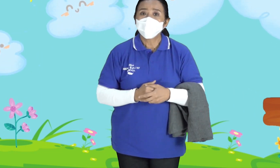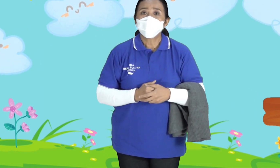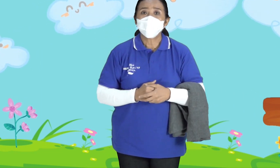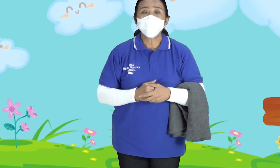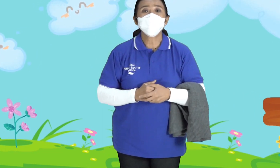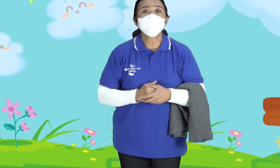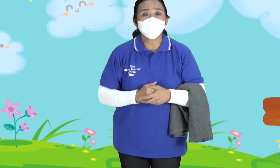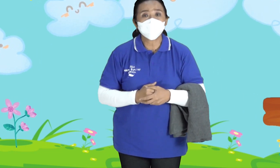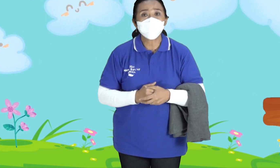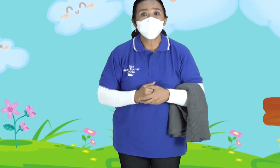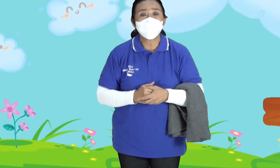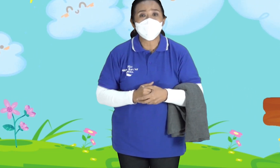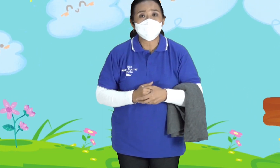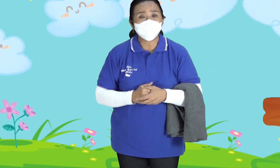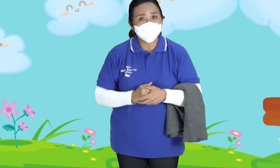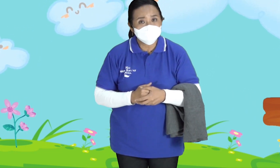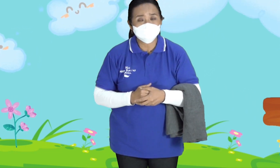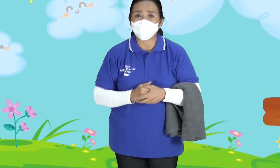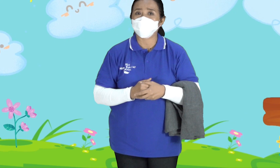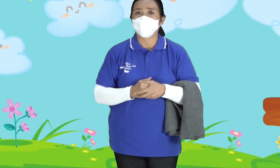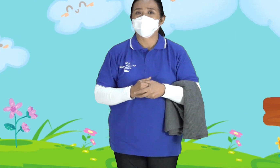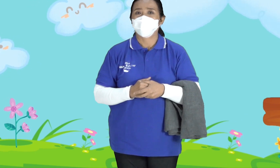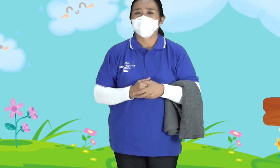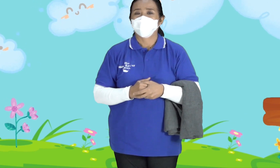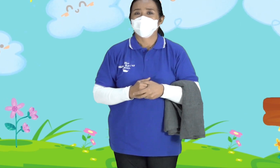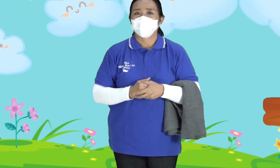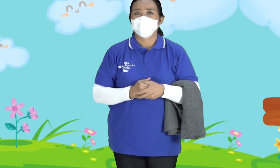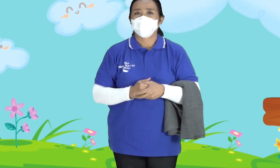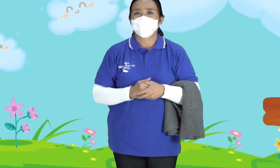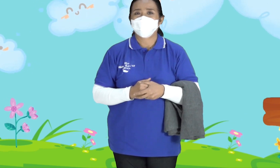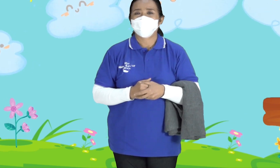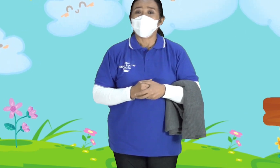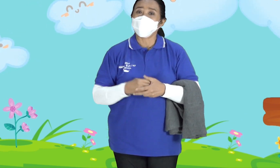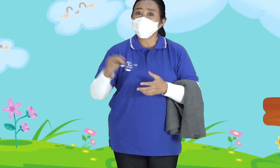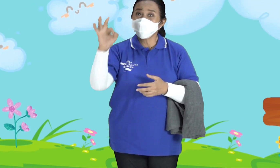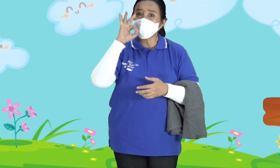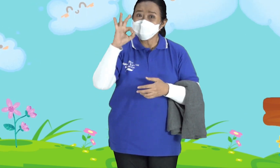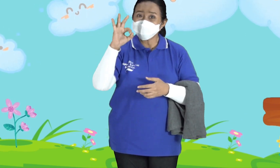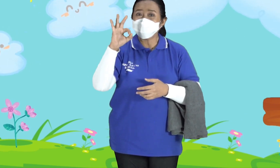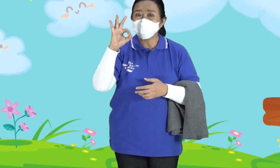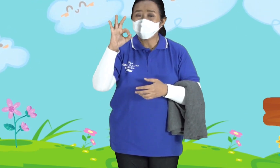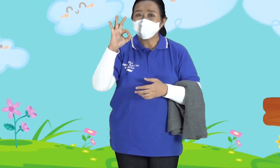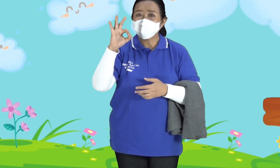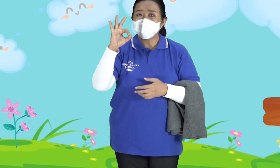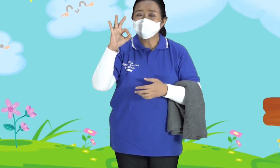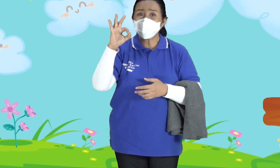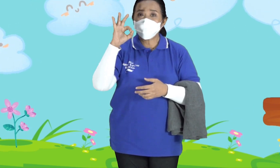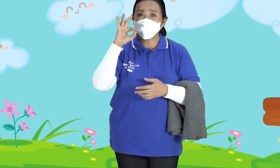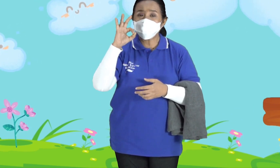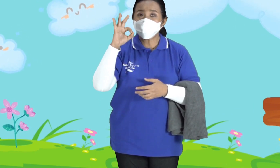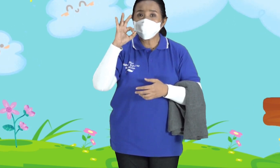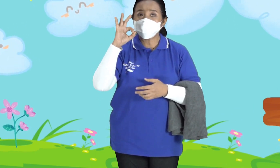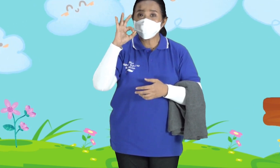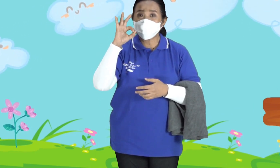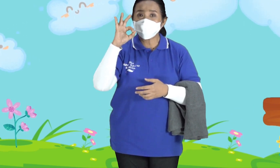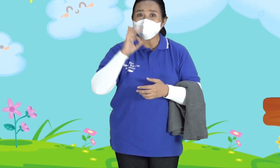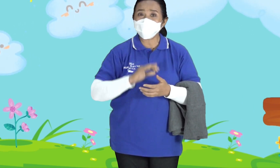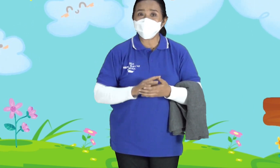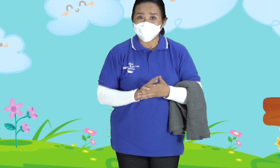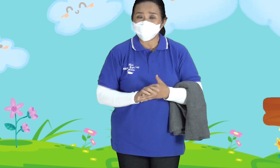Untuk Kemuliaannya Nah Oke Anak-anak Kita Melakukan